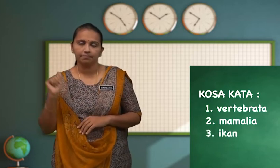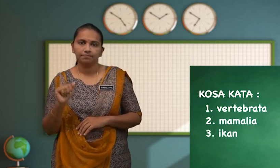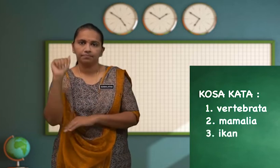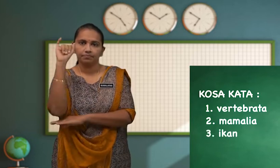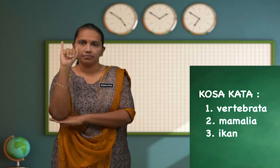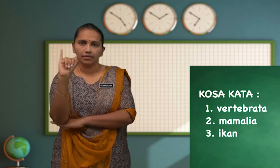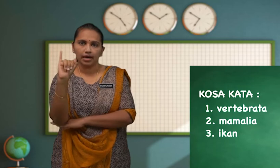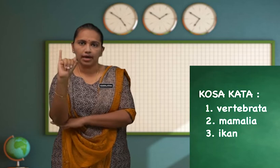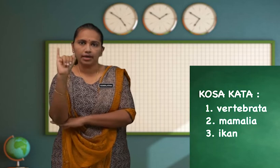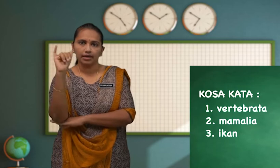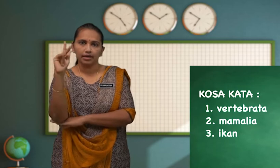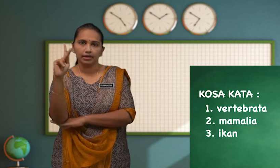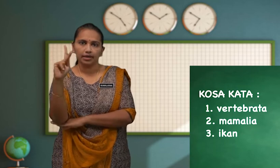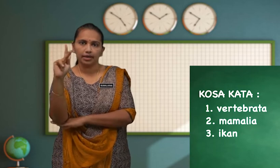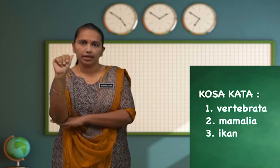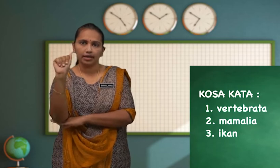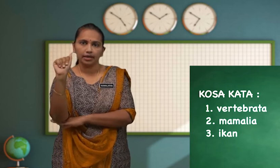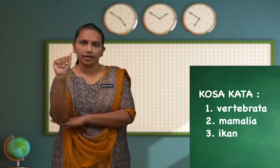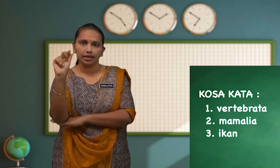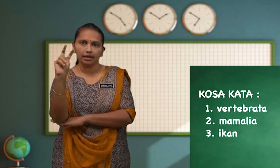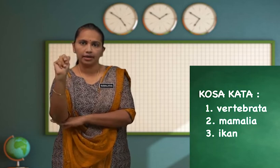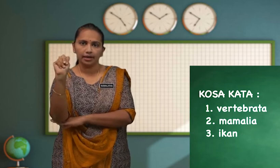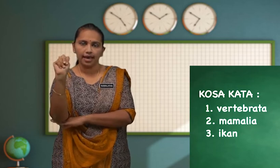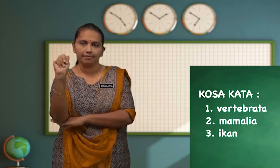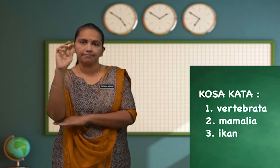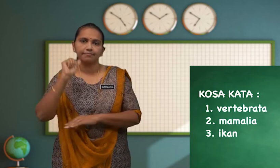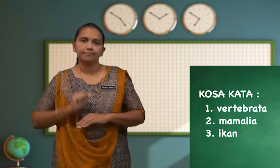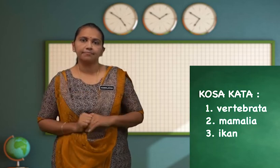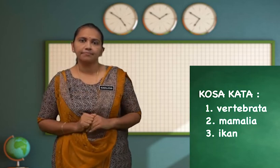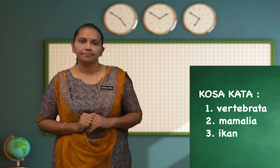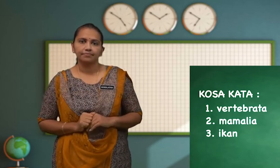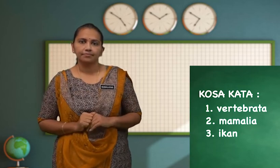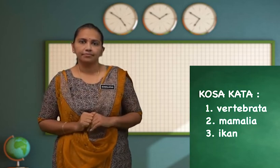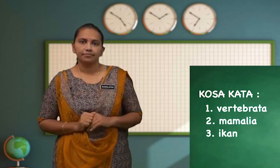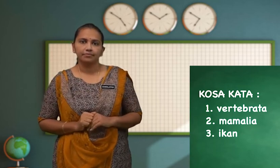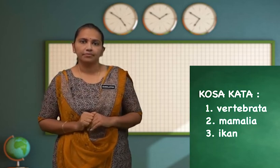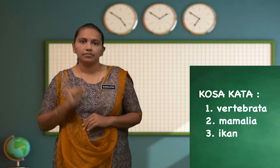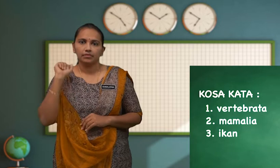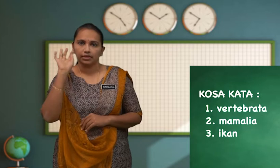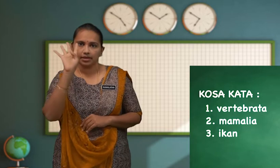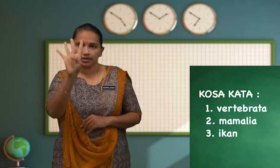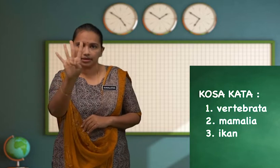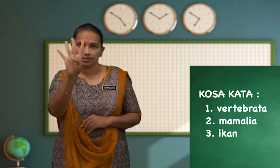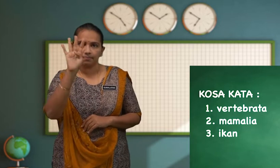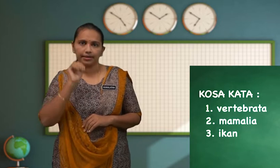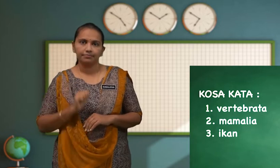I-K-A-N Yang keempat